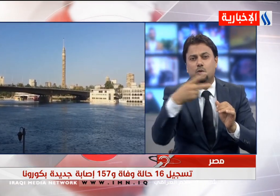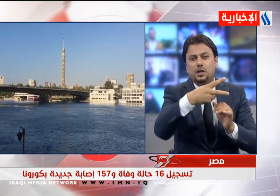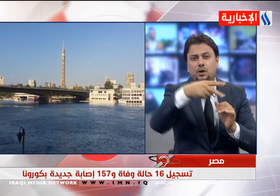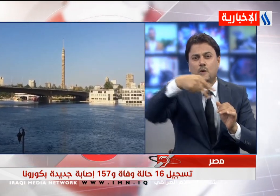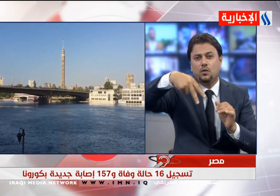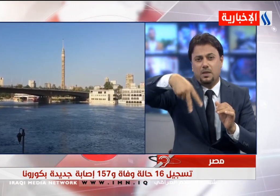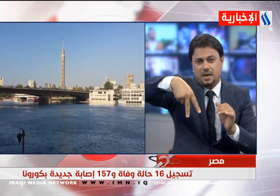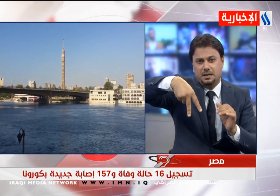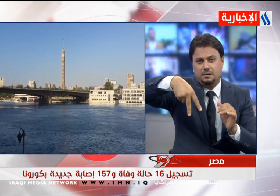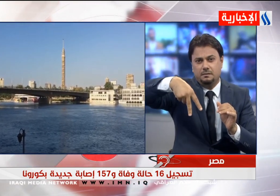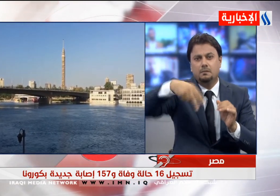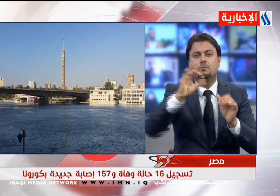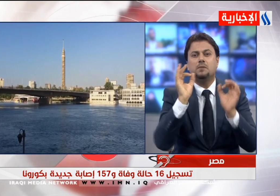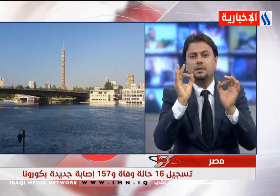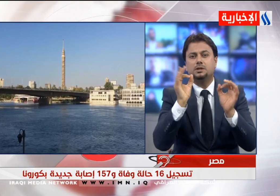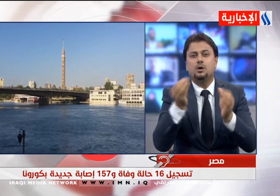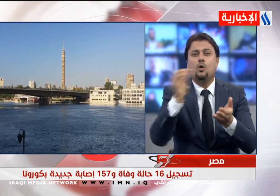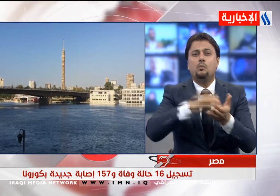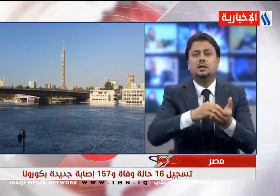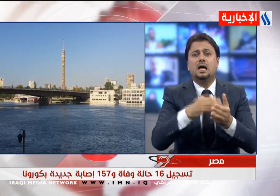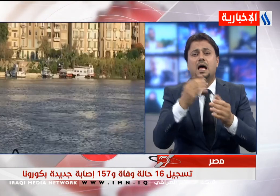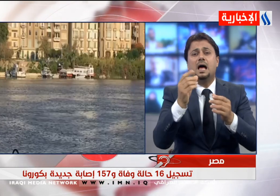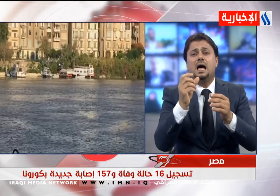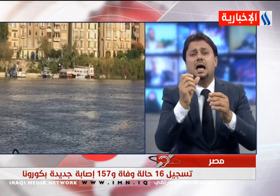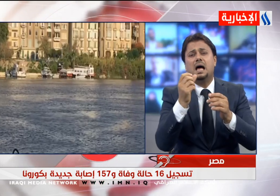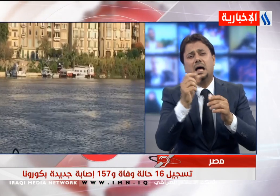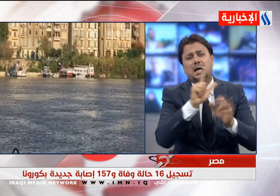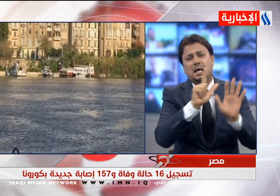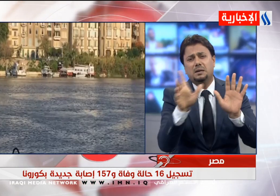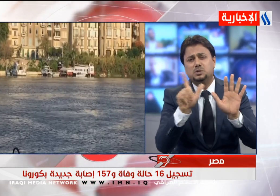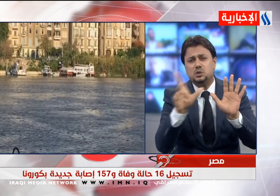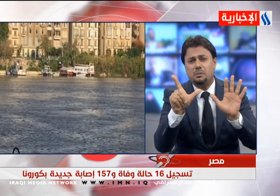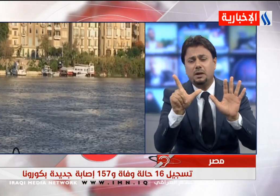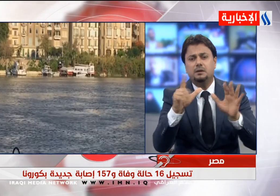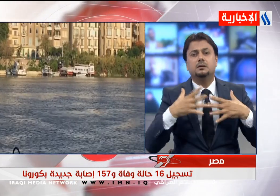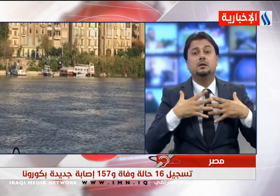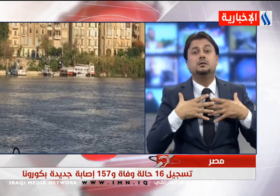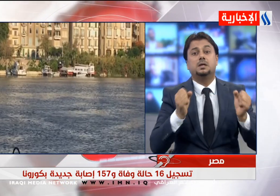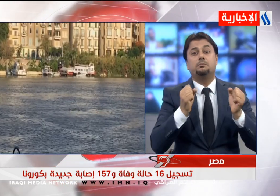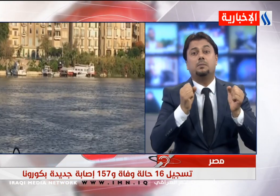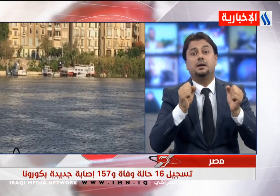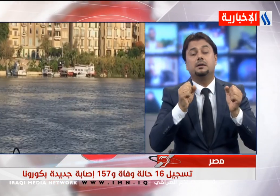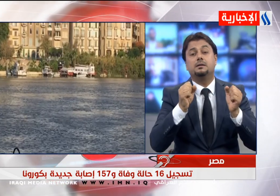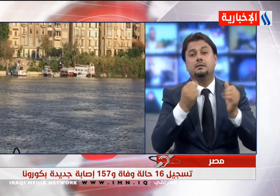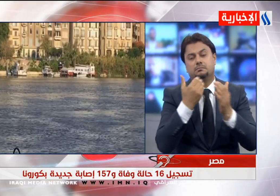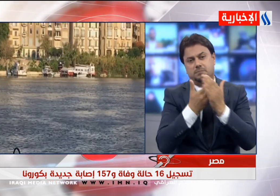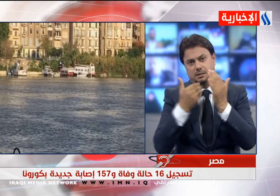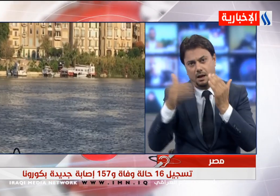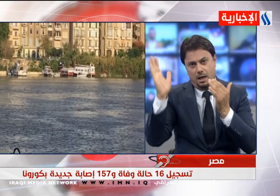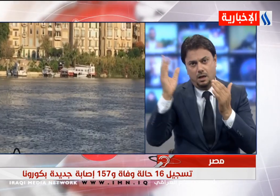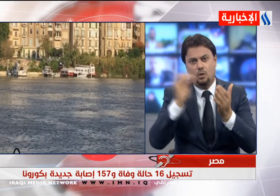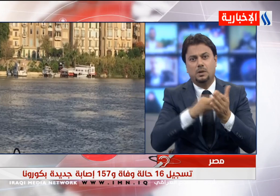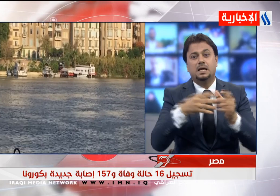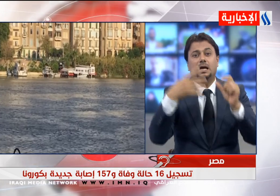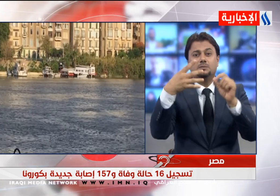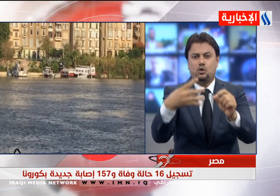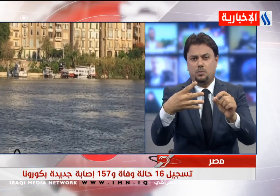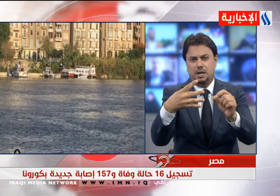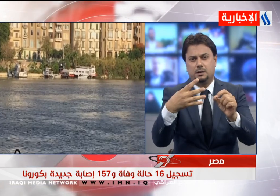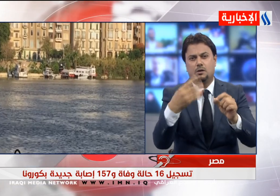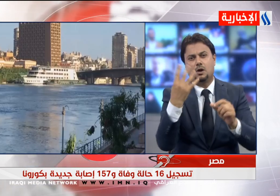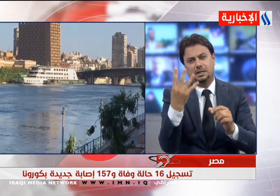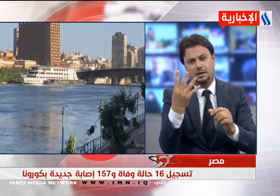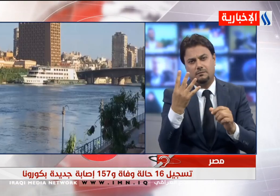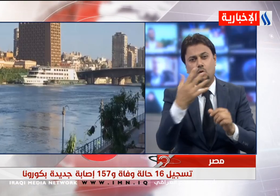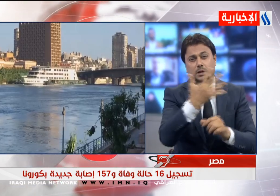حالة بينها أكثر من 75 ألف حالة شفاء وخمسة ألاف وأربعمائة وخمسم